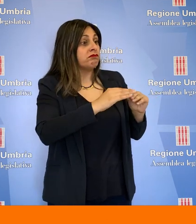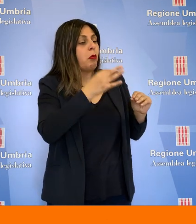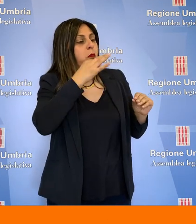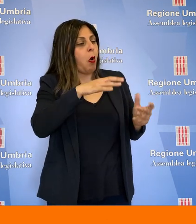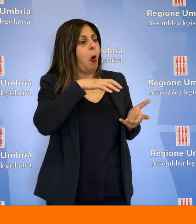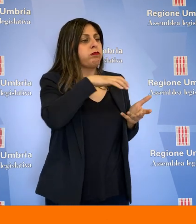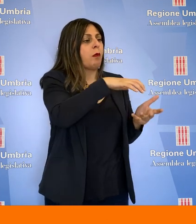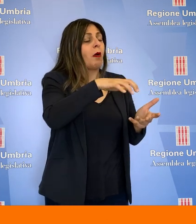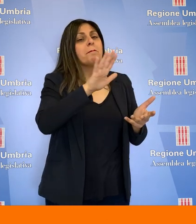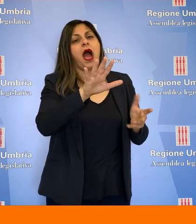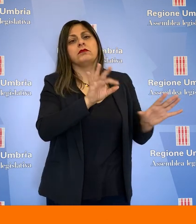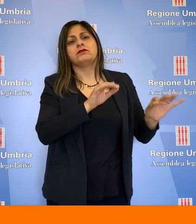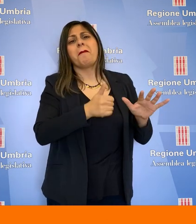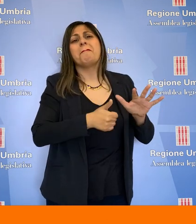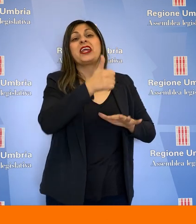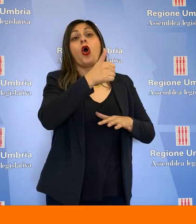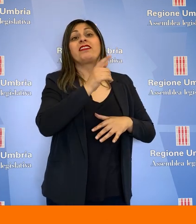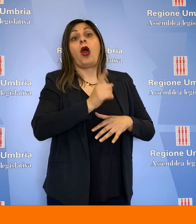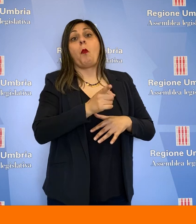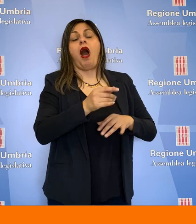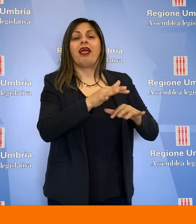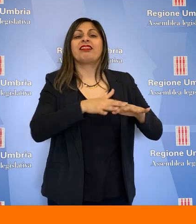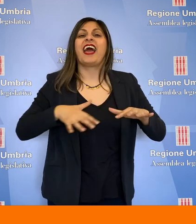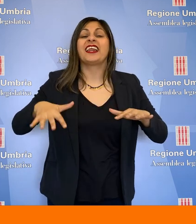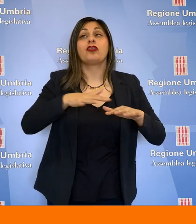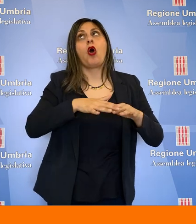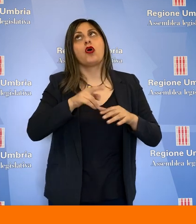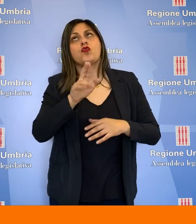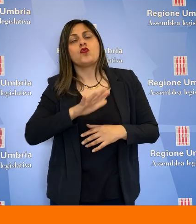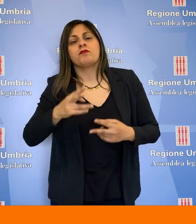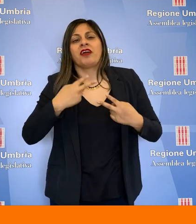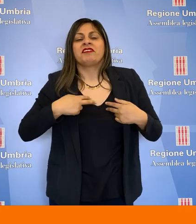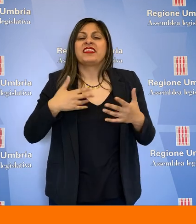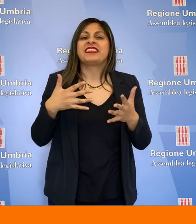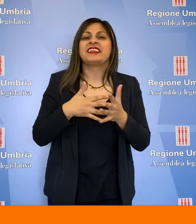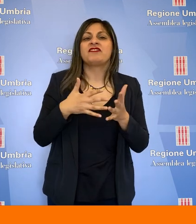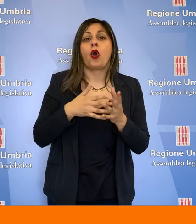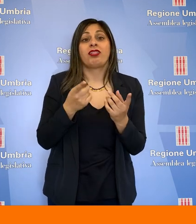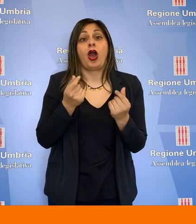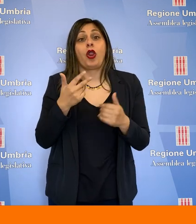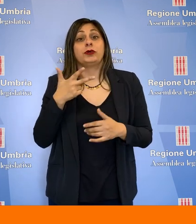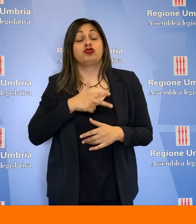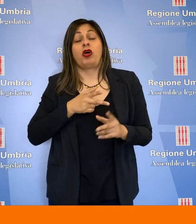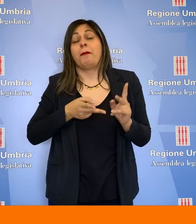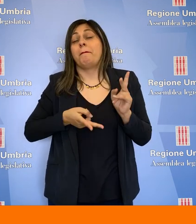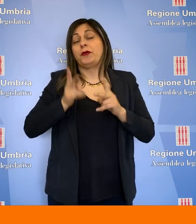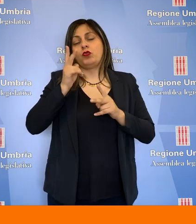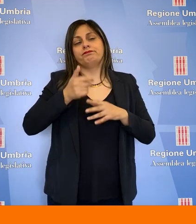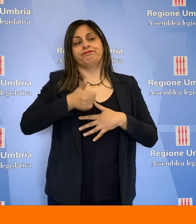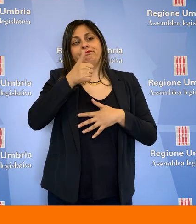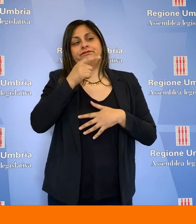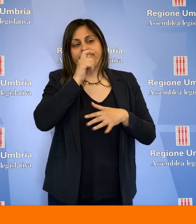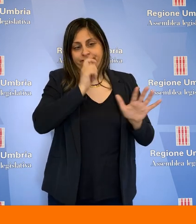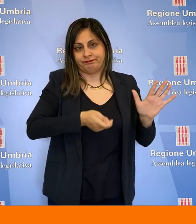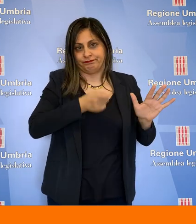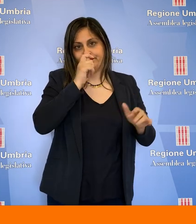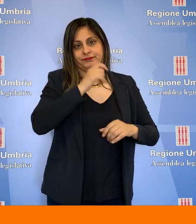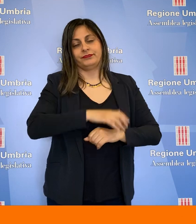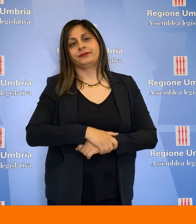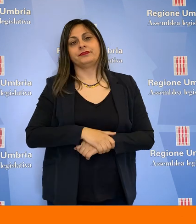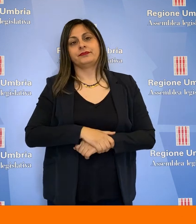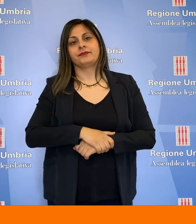ottenere dando priorità a quei territori che in Umbria vivono il disagio economico e sociale più elevato.